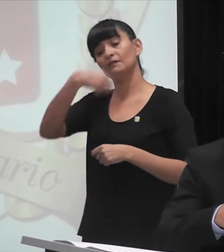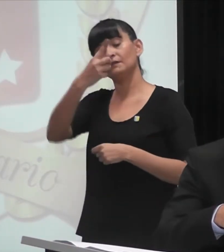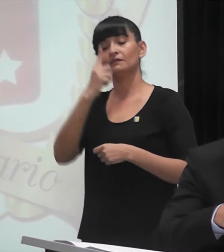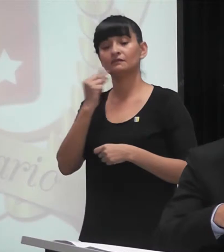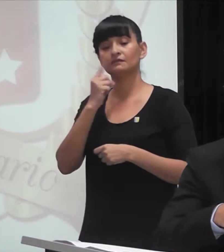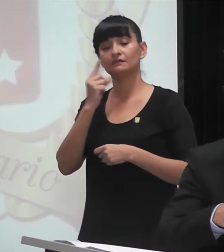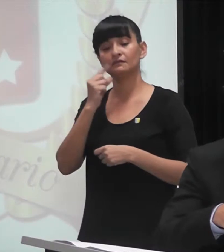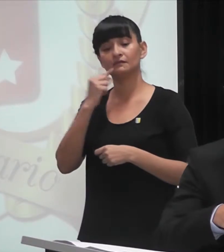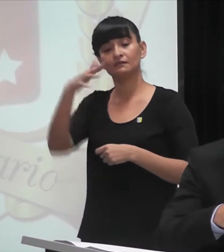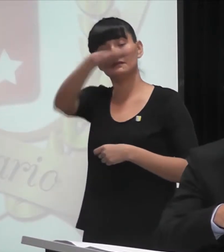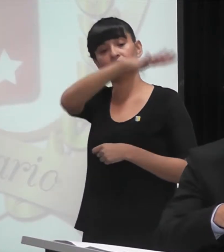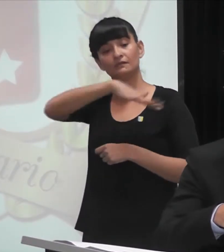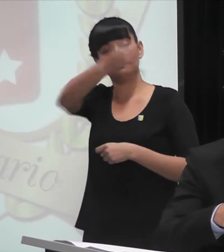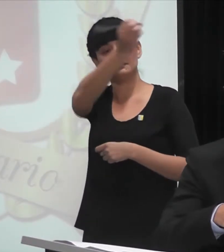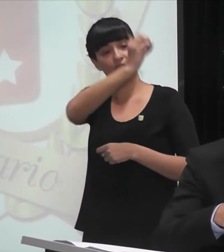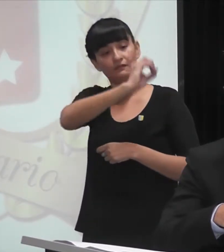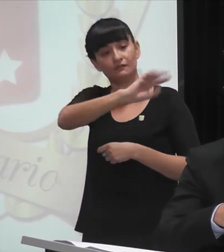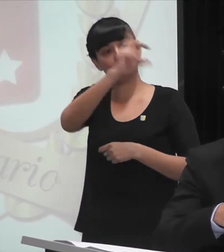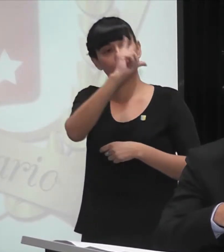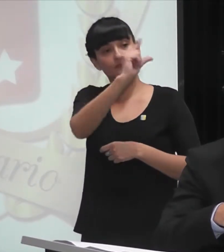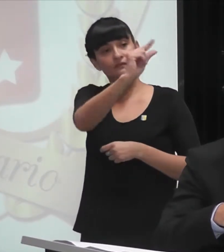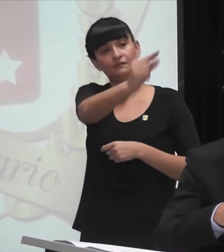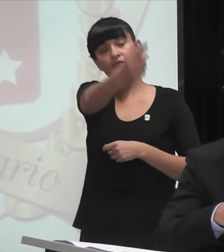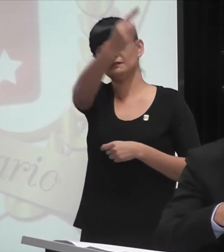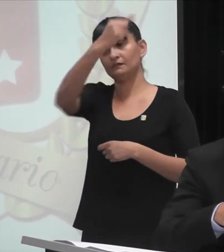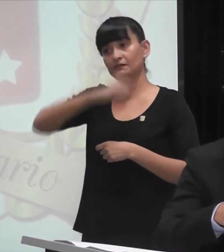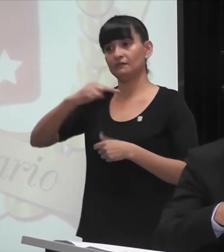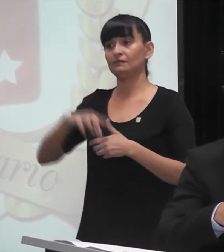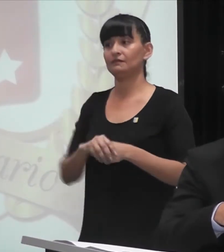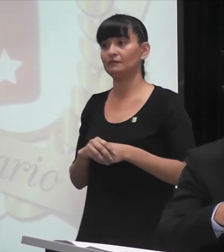Largo, también para la Geografía. Profesor.